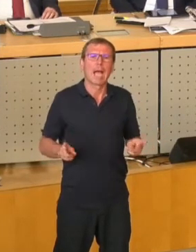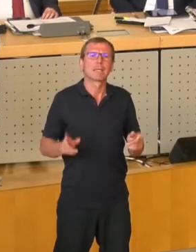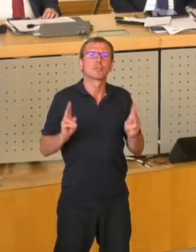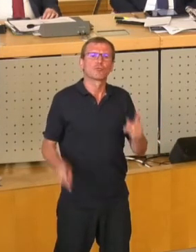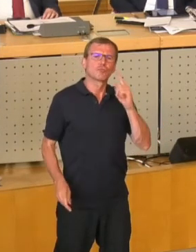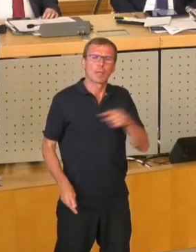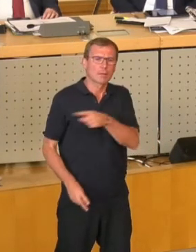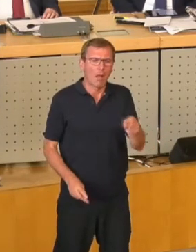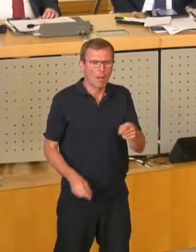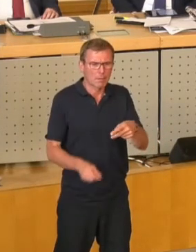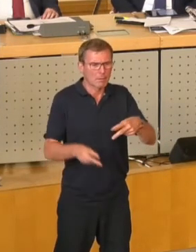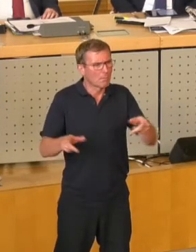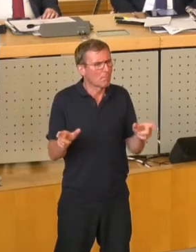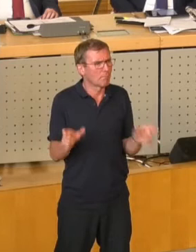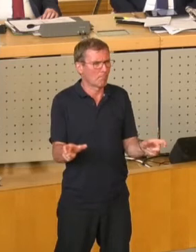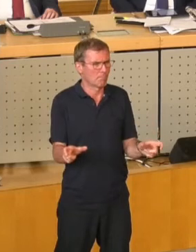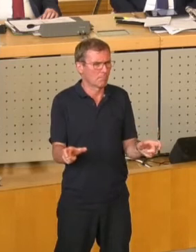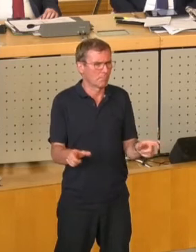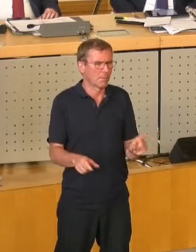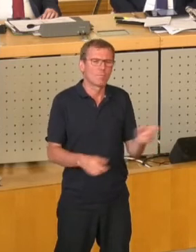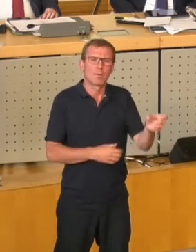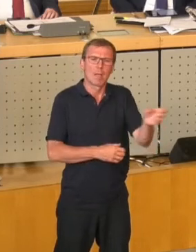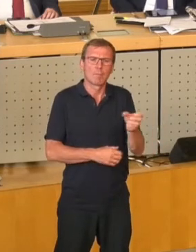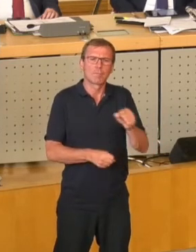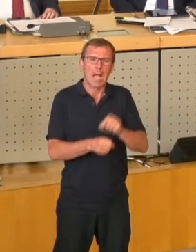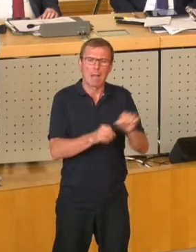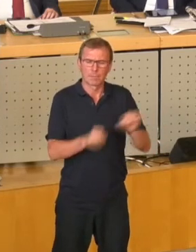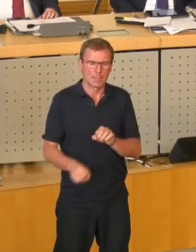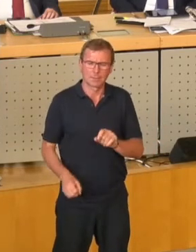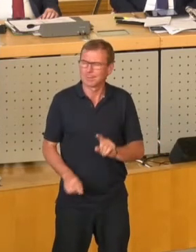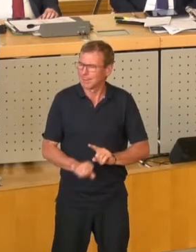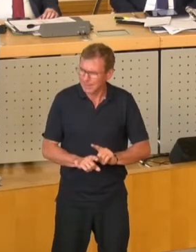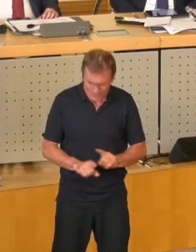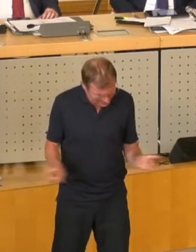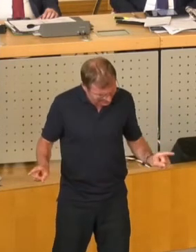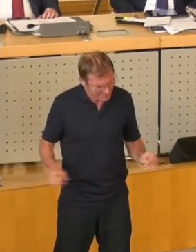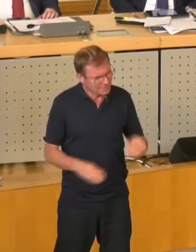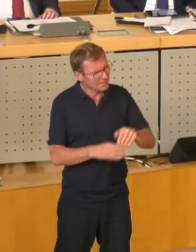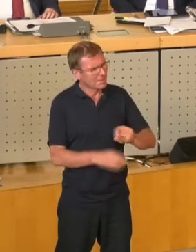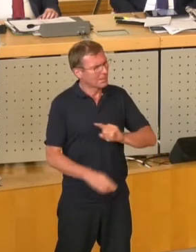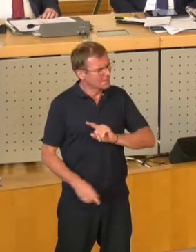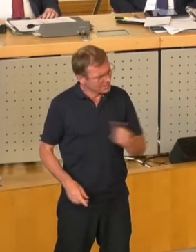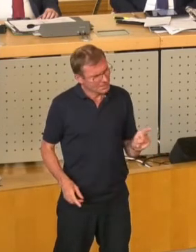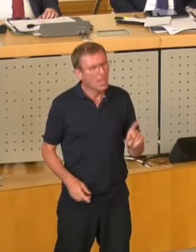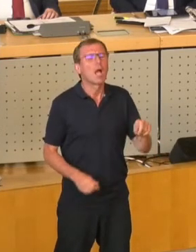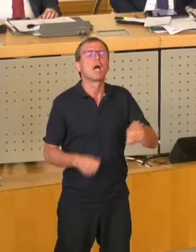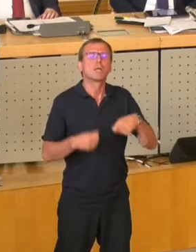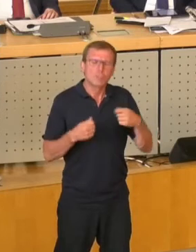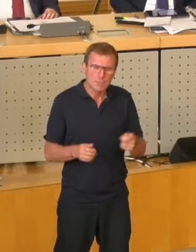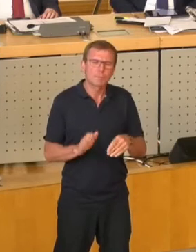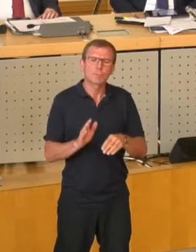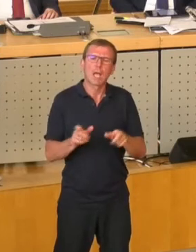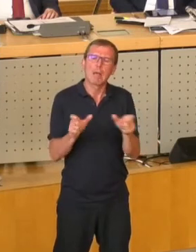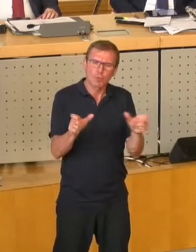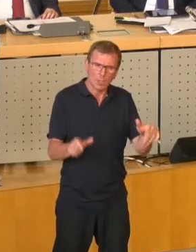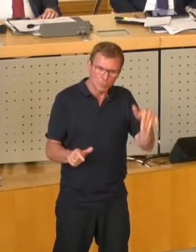in irgendeiner Form einzuschränken, was die Besetzung von Amtsleiterpositionen angeht. Die gibt es sehr wohl. Und da bin